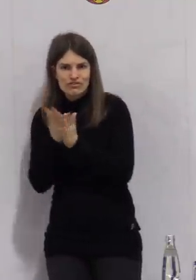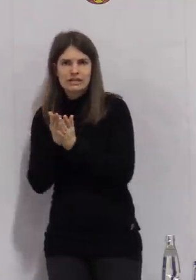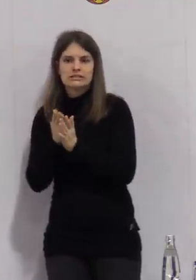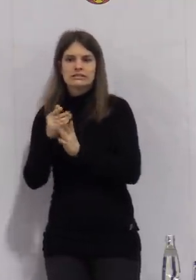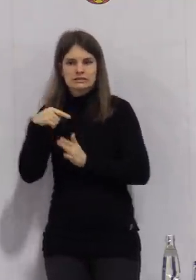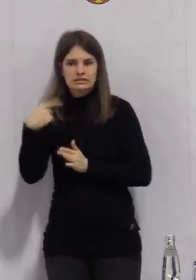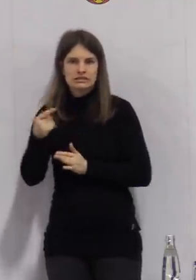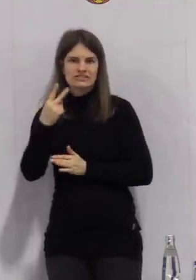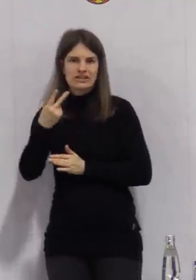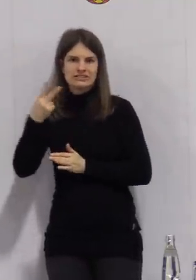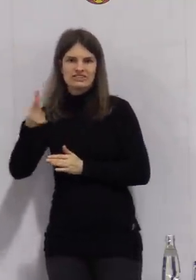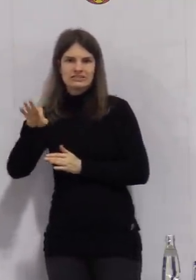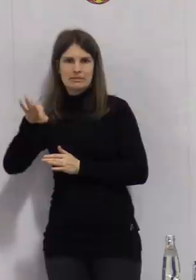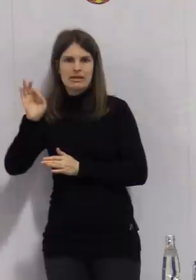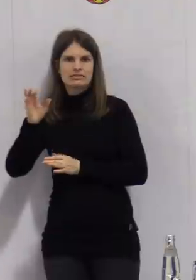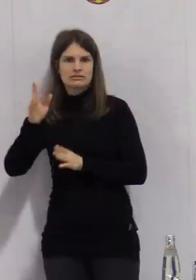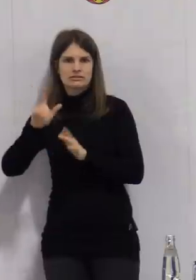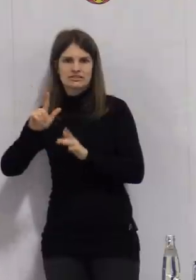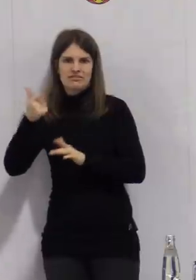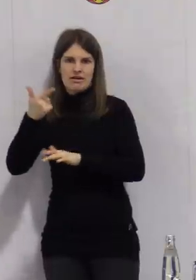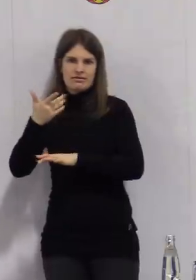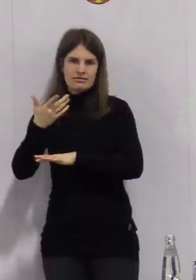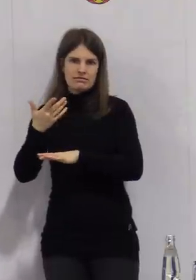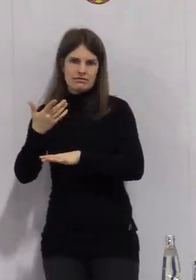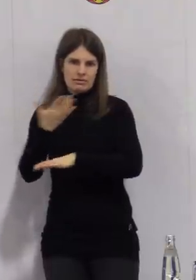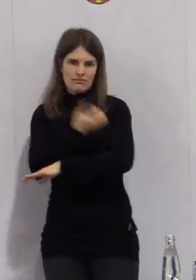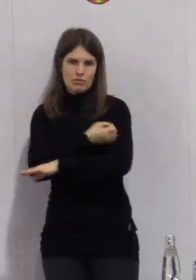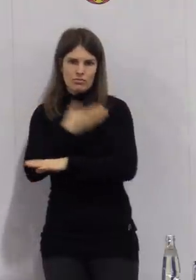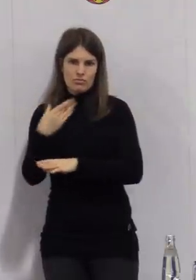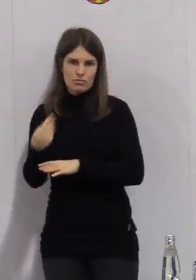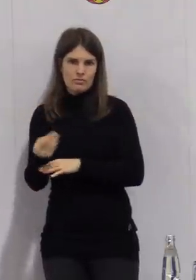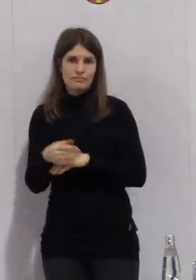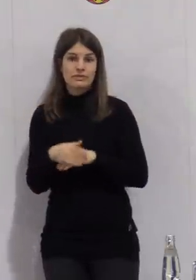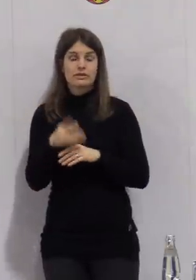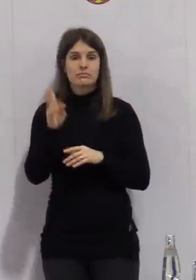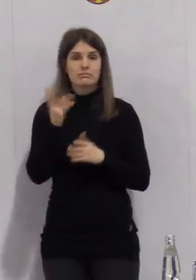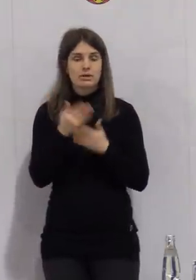natürlich beginnend wieder in der Verbandsgemeinde Wetterton.